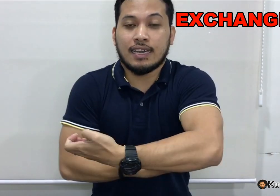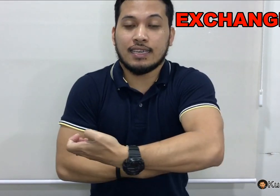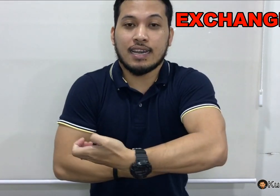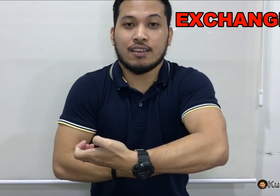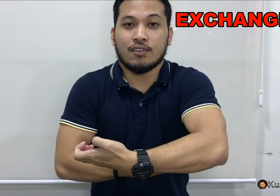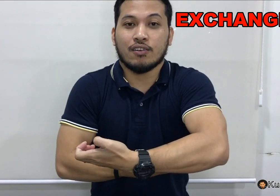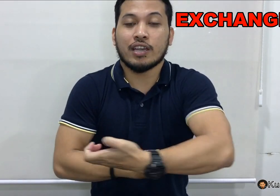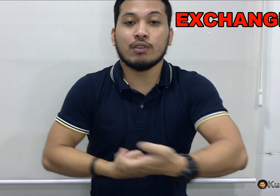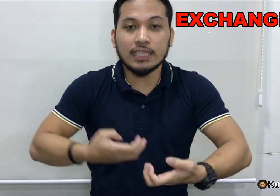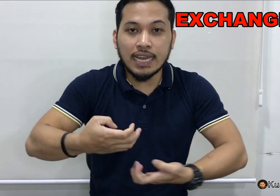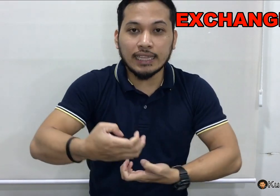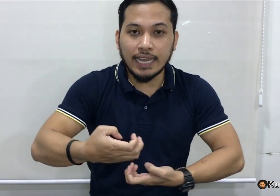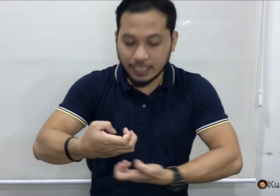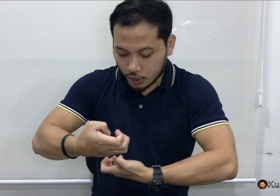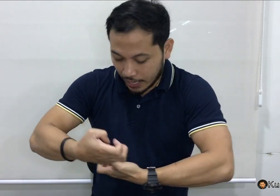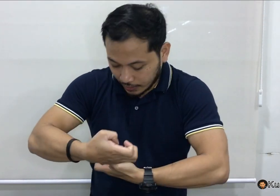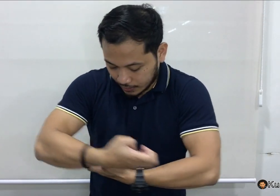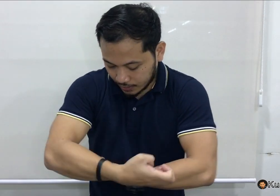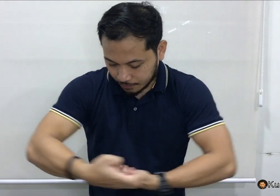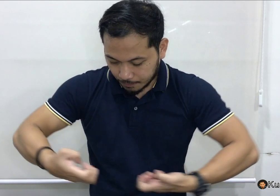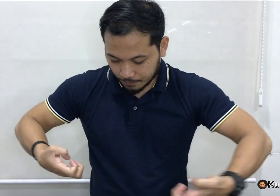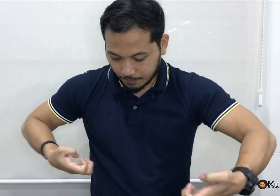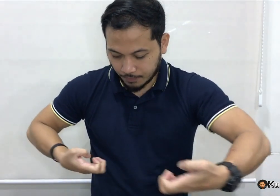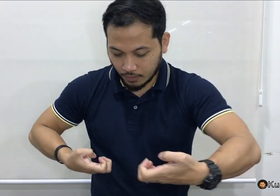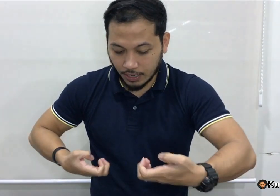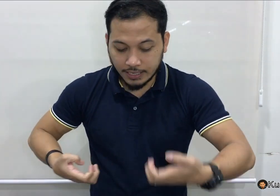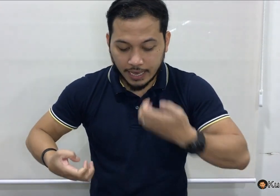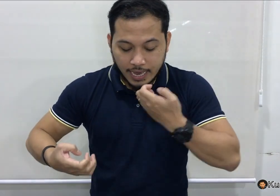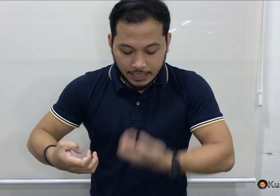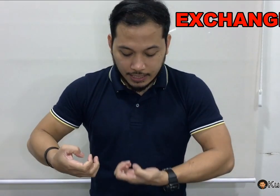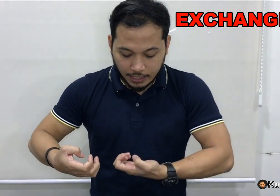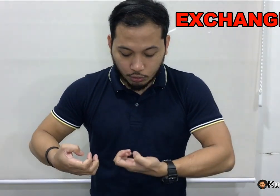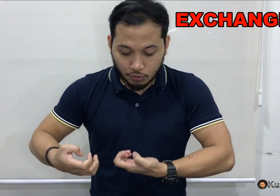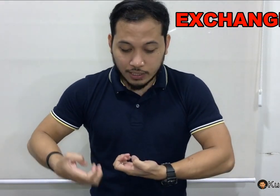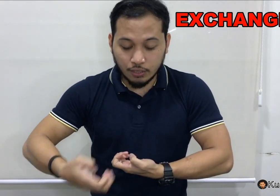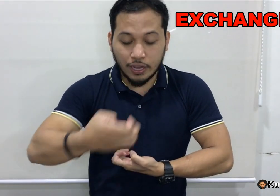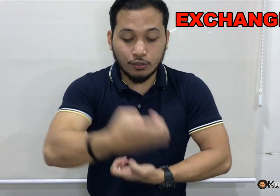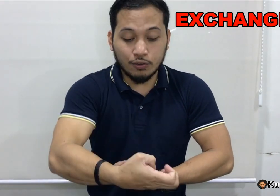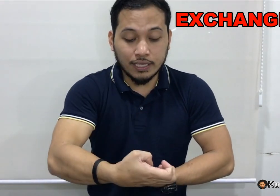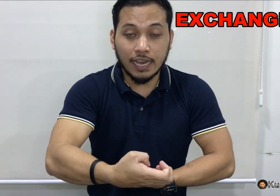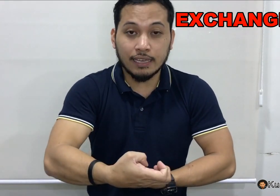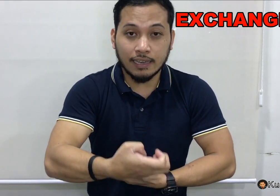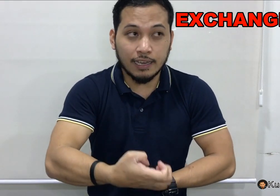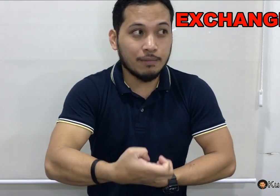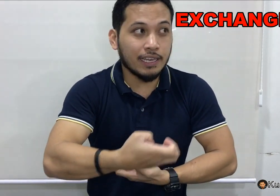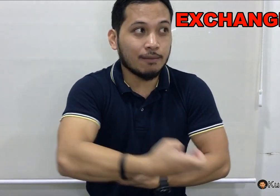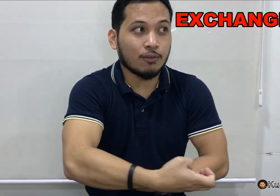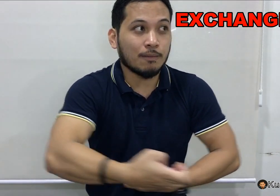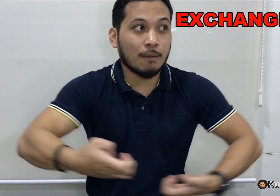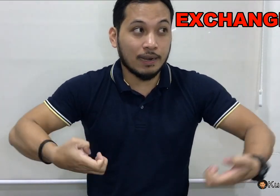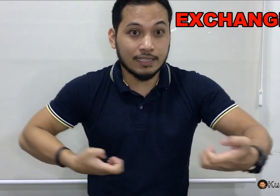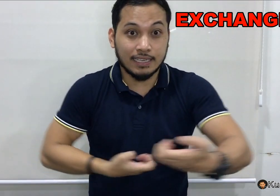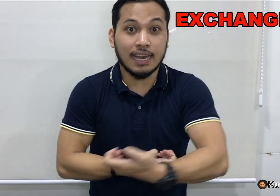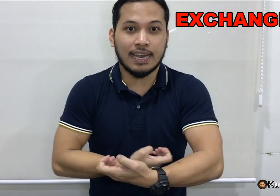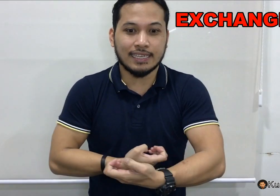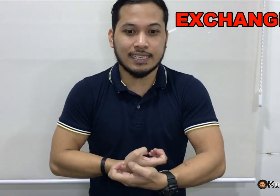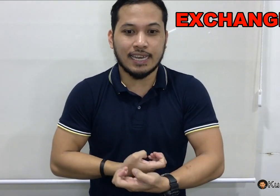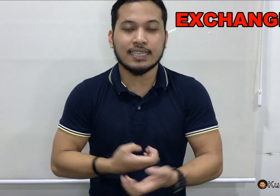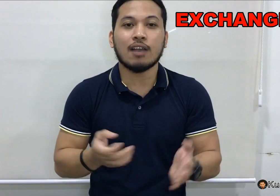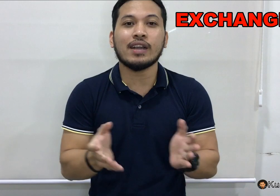Ayan. Okay. Ulitin natin, exchange. Kasi, ito yung sa'yo, ito yung sa kaibigan mo, magpapalit sila. Exchange. Our